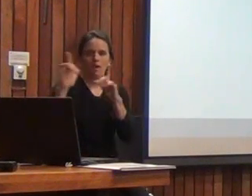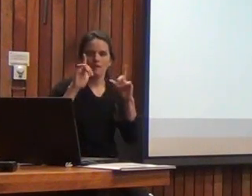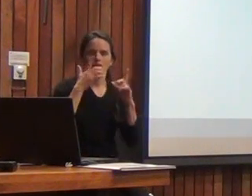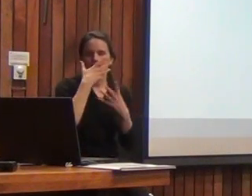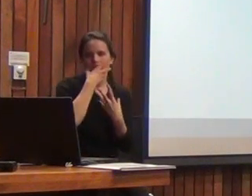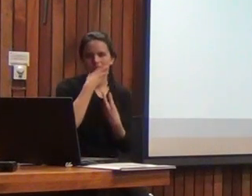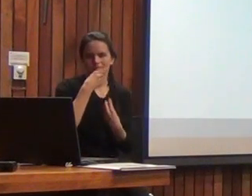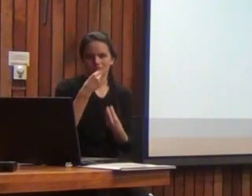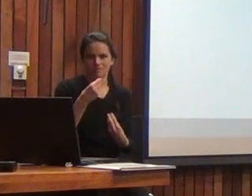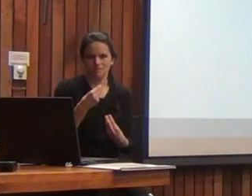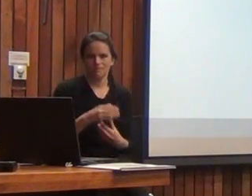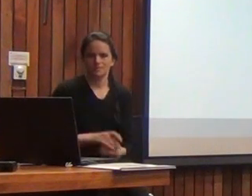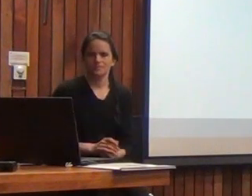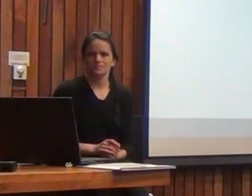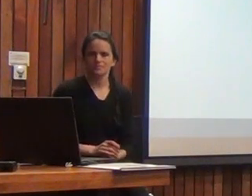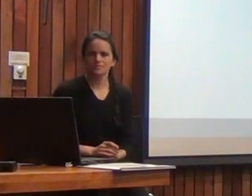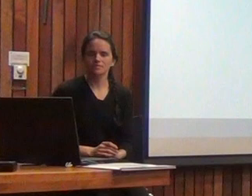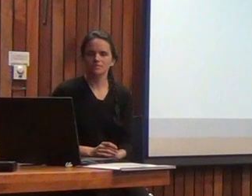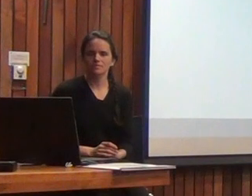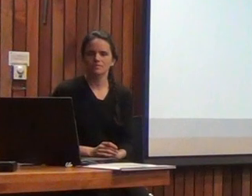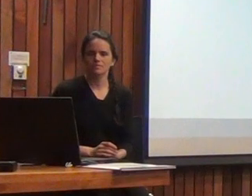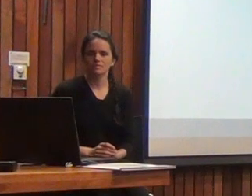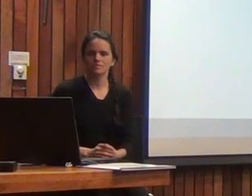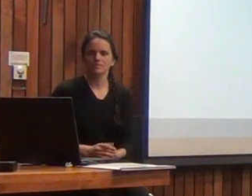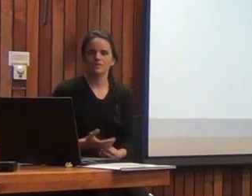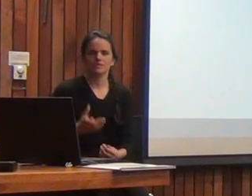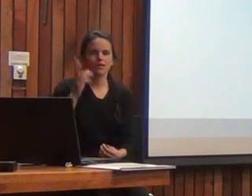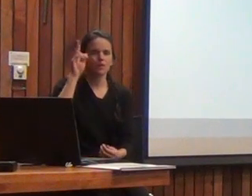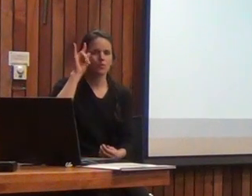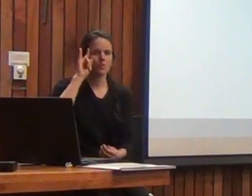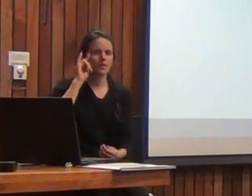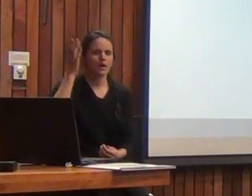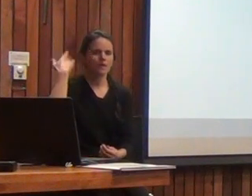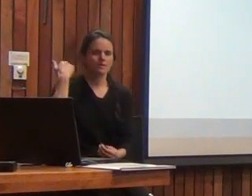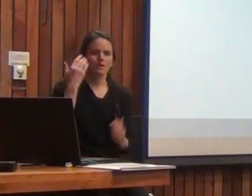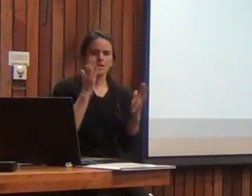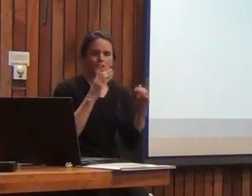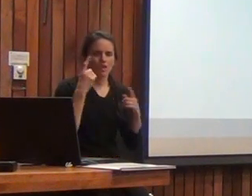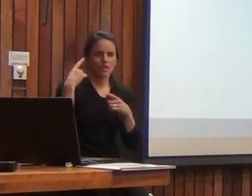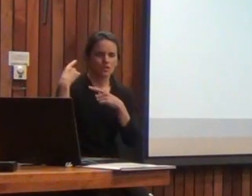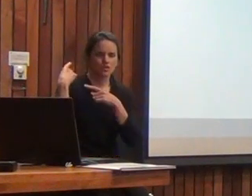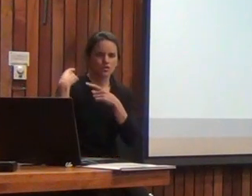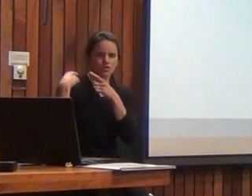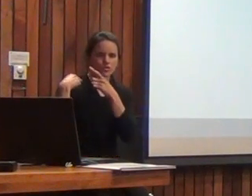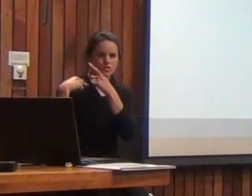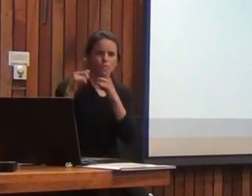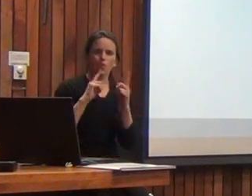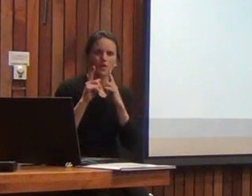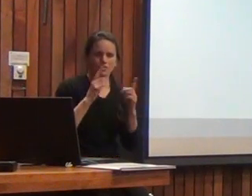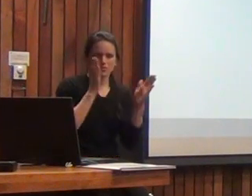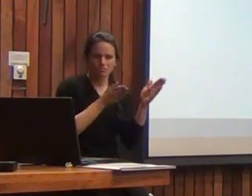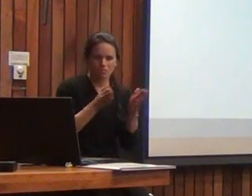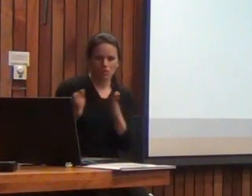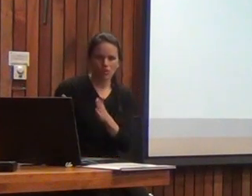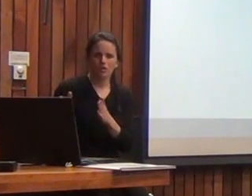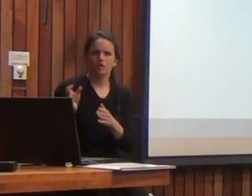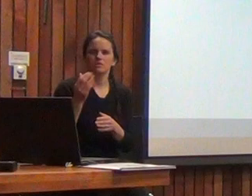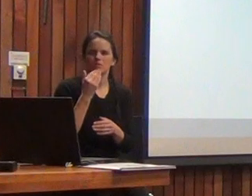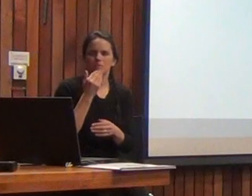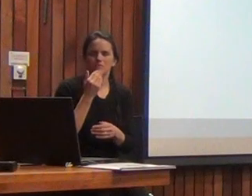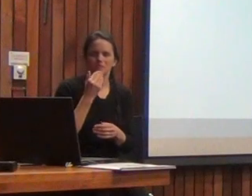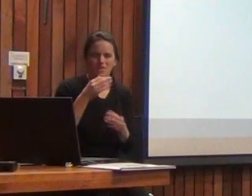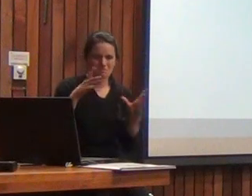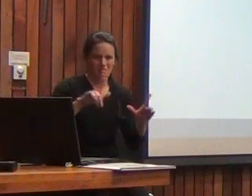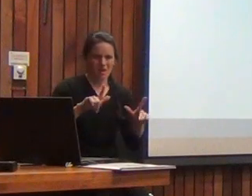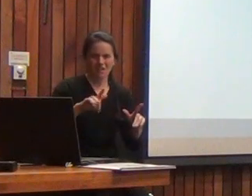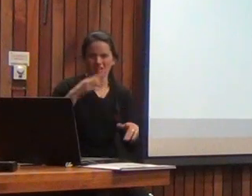atractivas ya no si ustedes recuerdan ordenamiento de historia asambleaje de objetos esas imágenes del BISC3 son súper noventeras